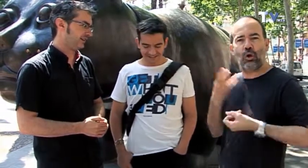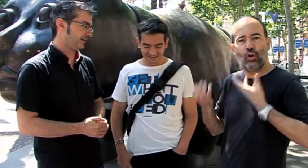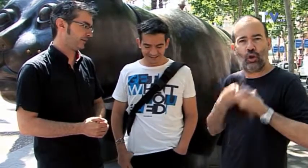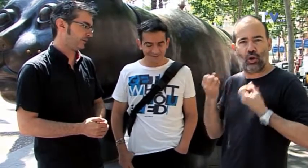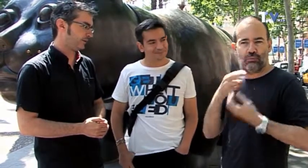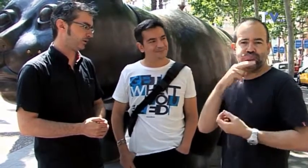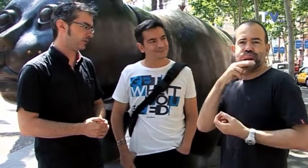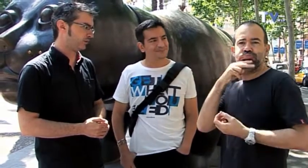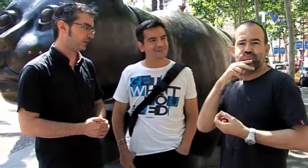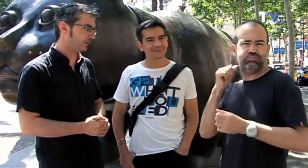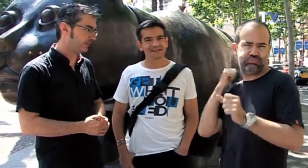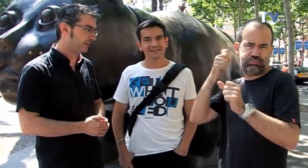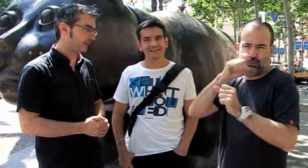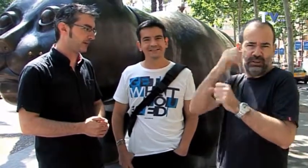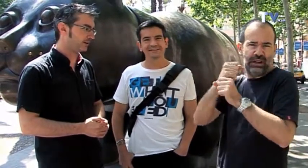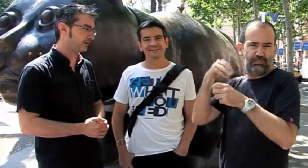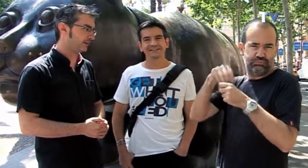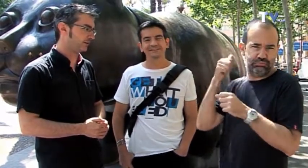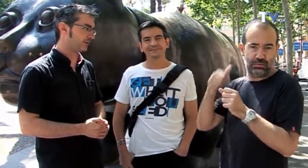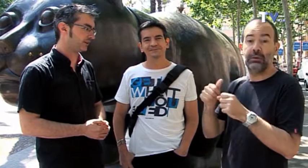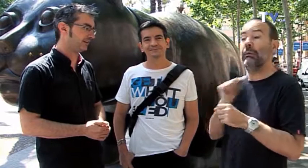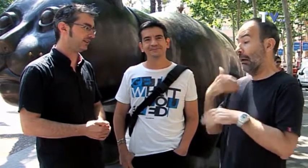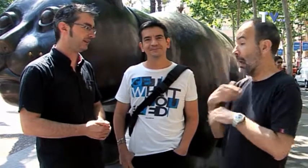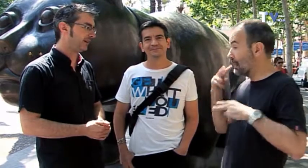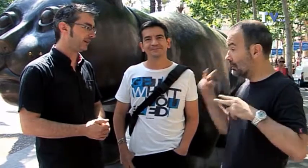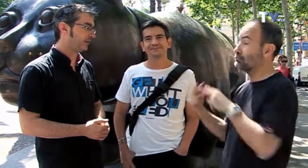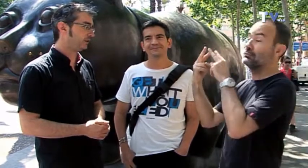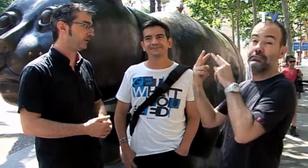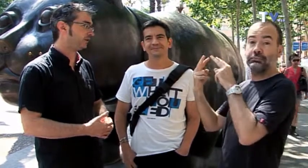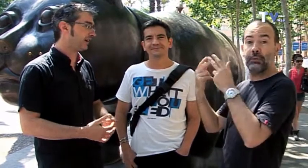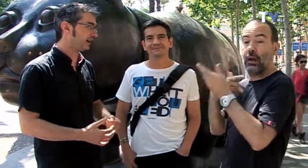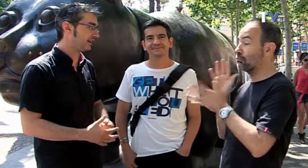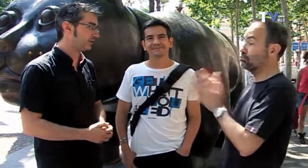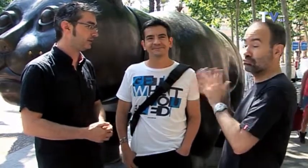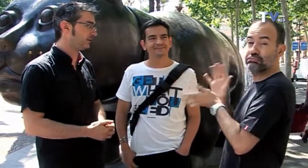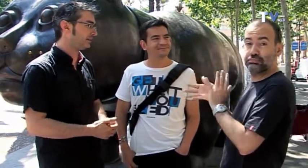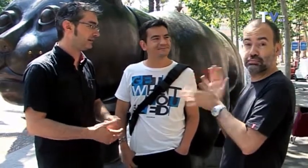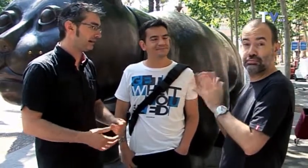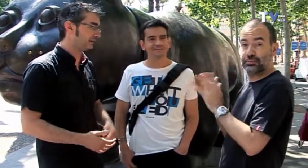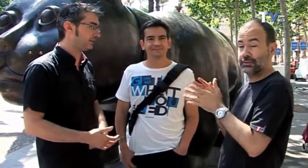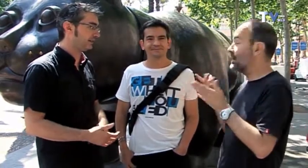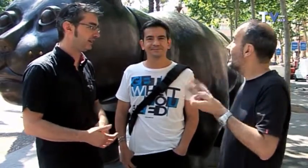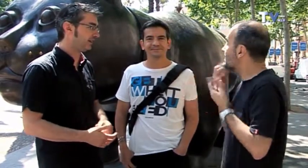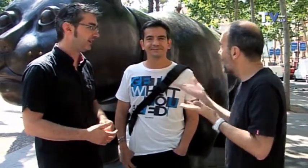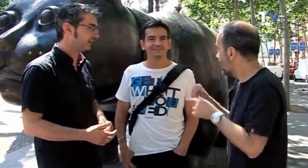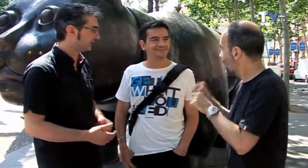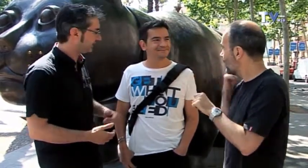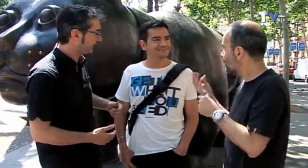Él lleva mucho tiempo haciendo monólogos y bueno, nos hemos encontrado aquí en la calle, hemos estado hablando y